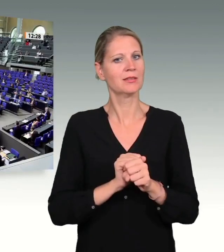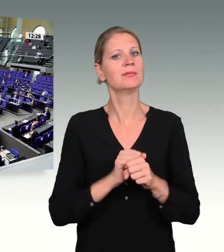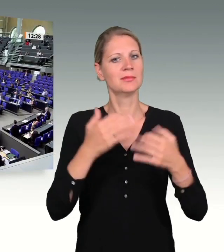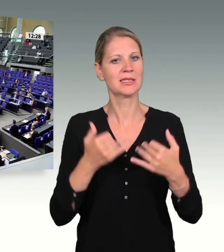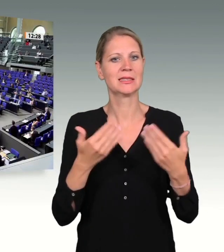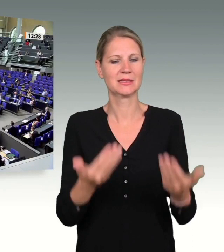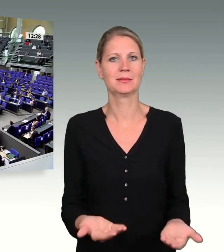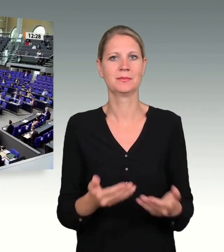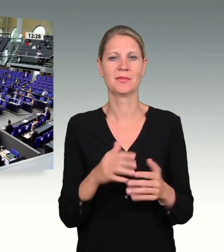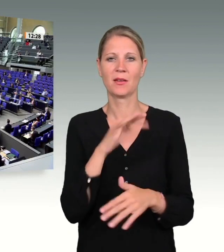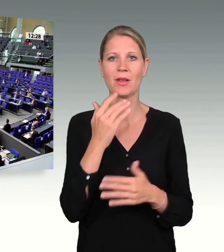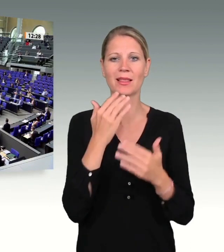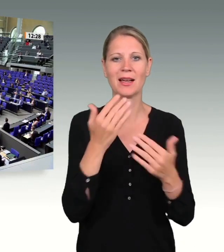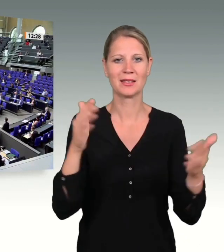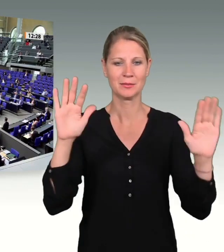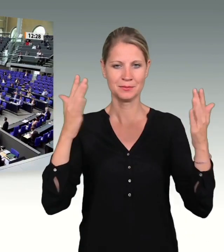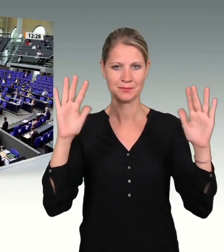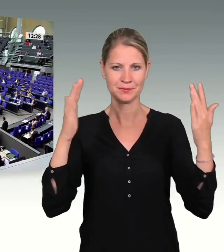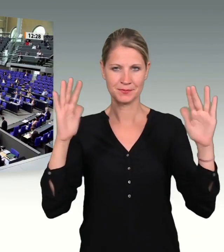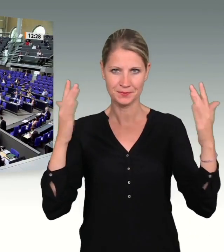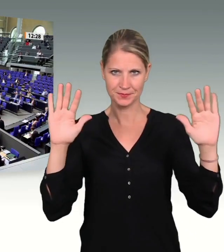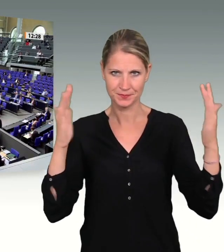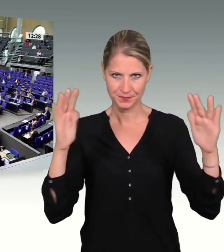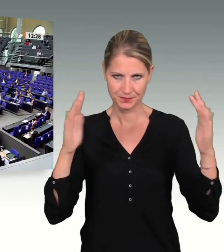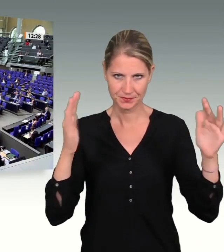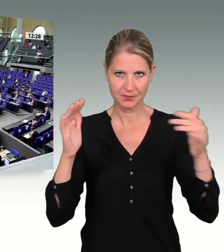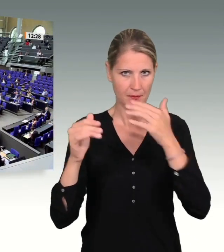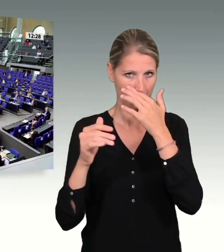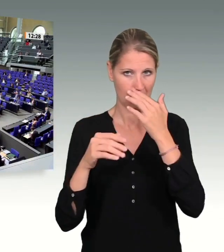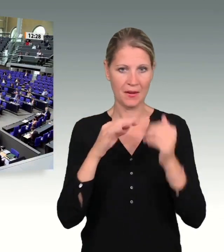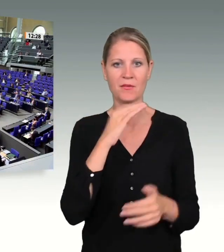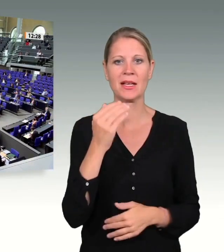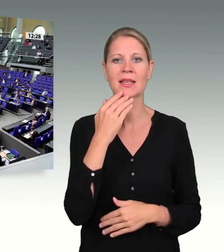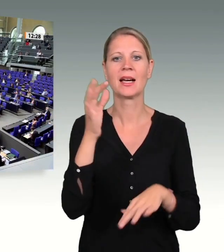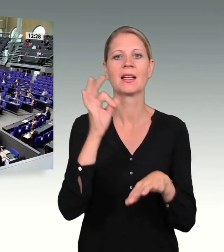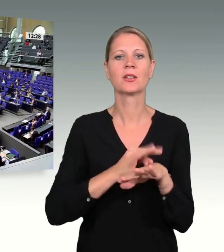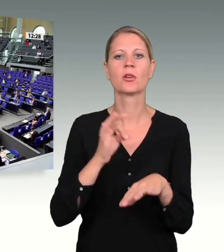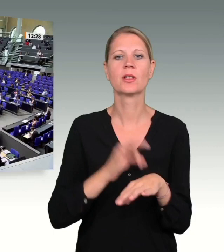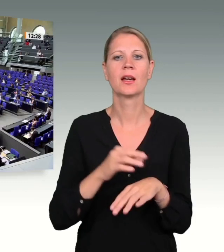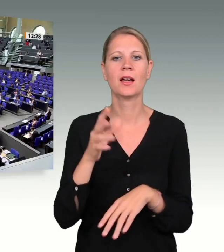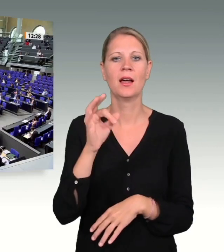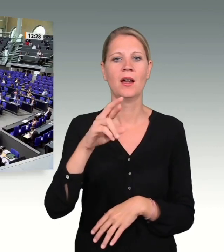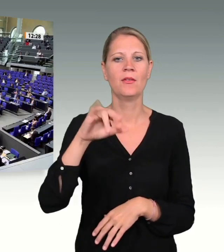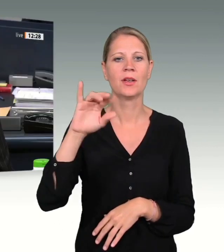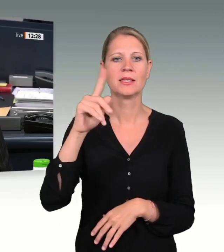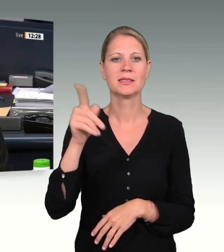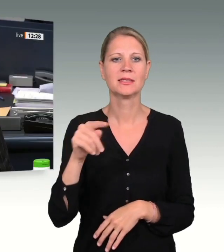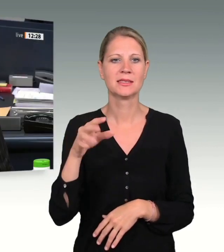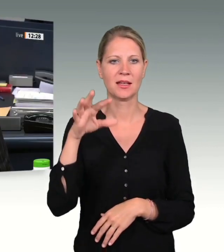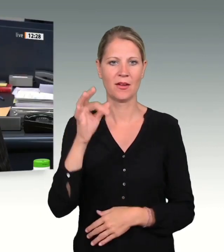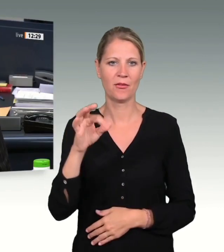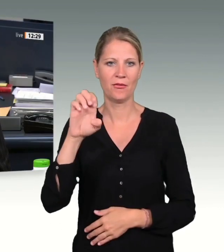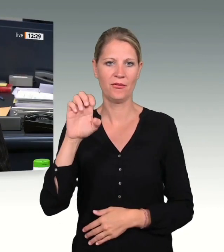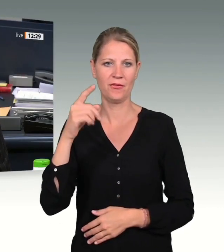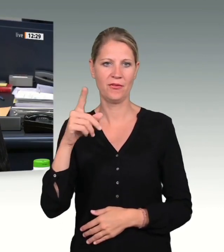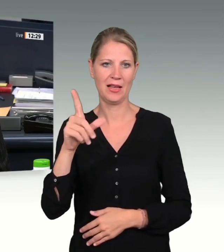Vielen Dank, Dr. Fritz Felgentreu. Auch Ihnen wünschen wir, wünsche ich